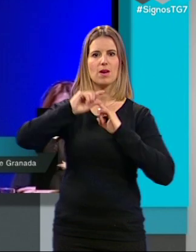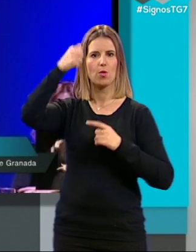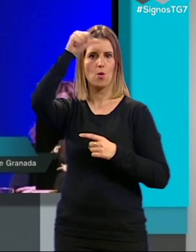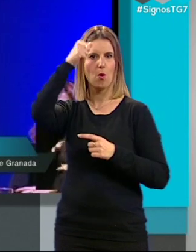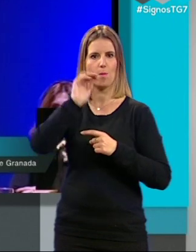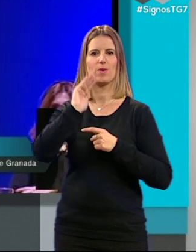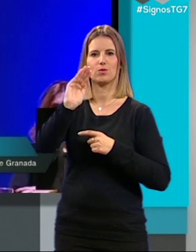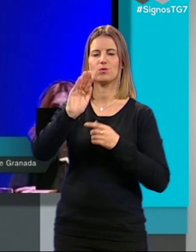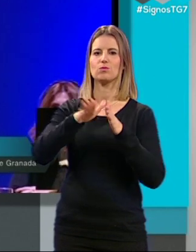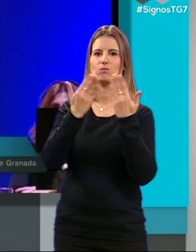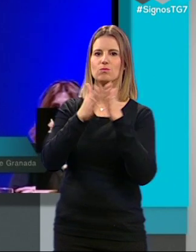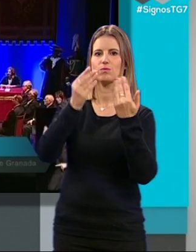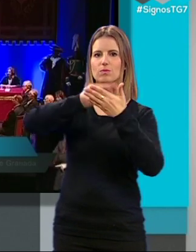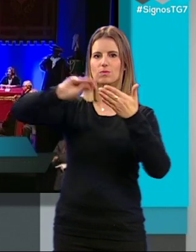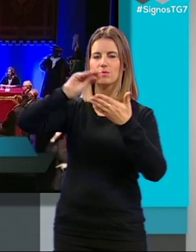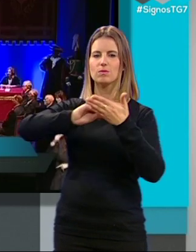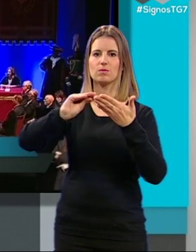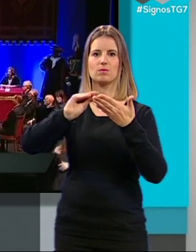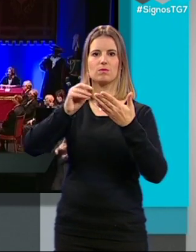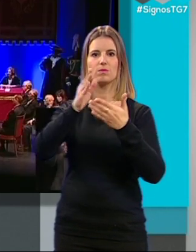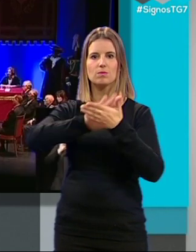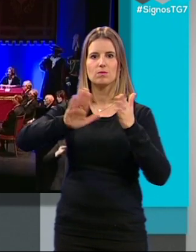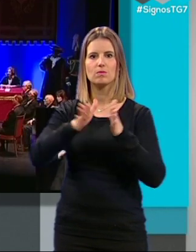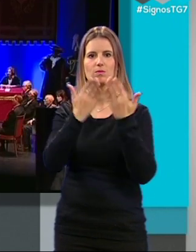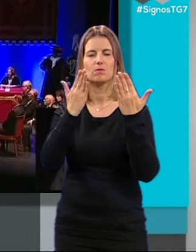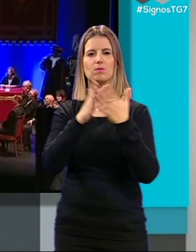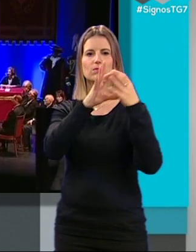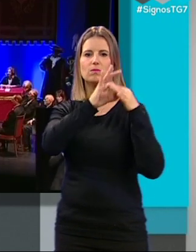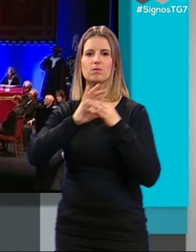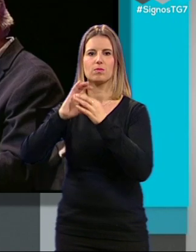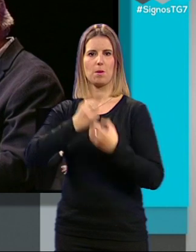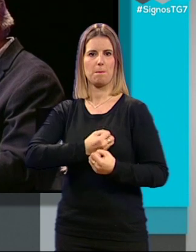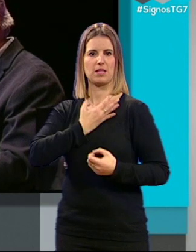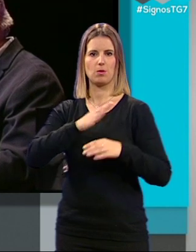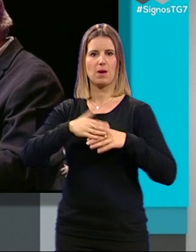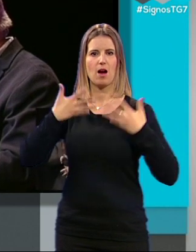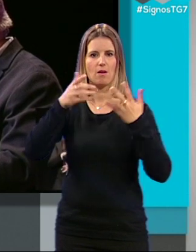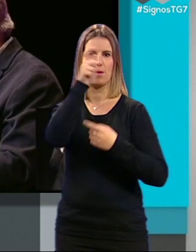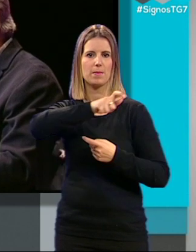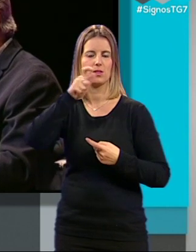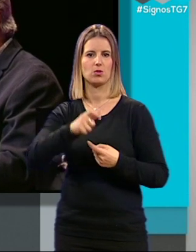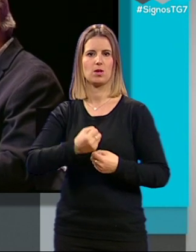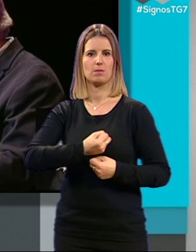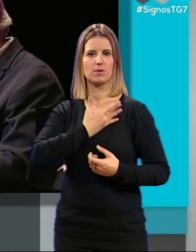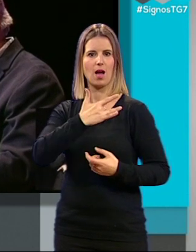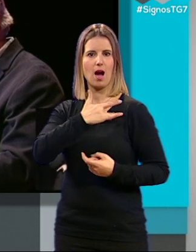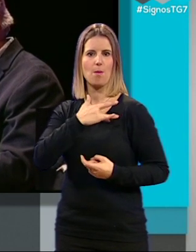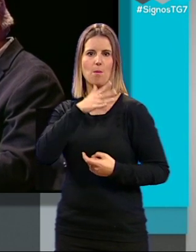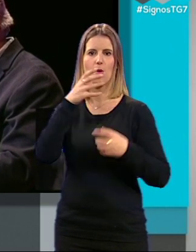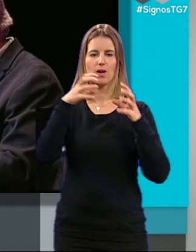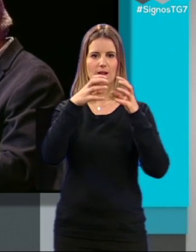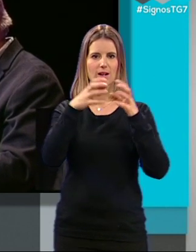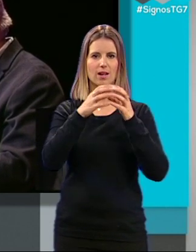y de su obra, obra compenetrada de cristiana compasión hacia el prójimo y amante de Granada,